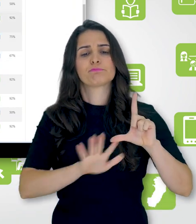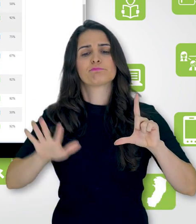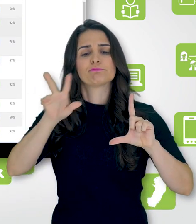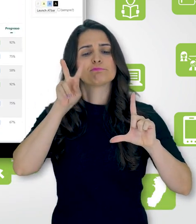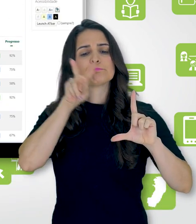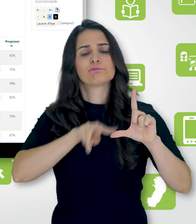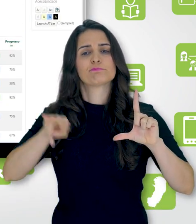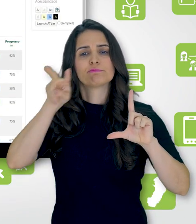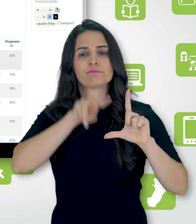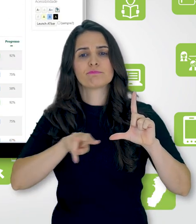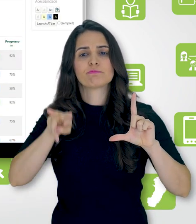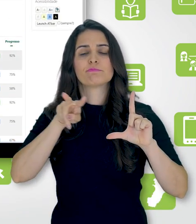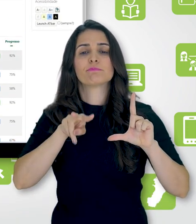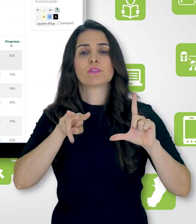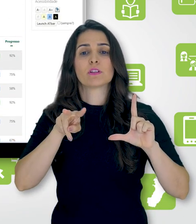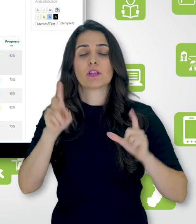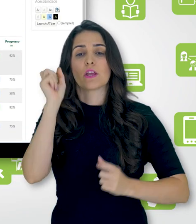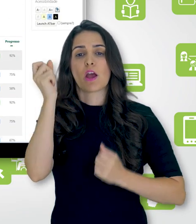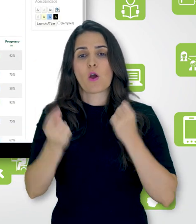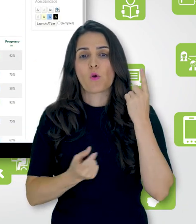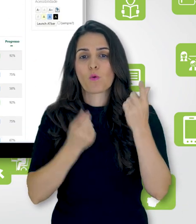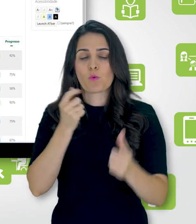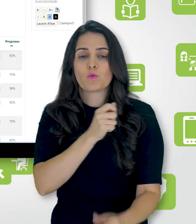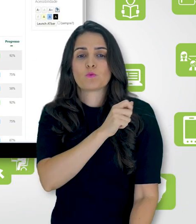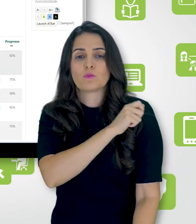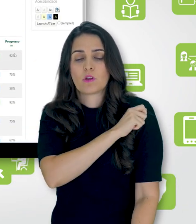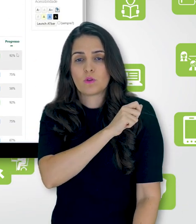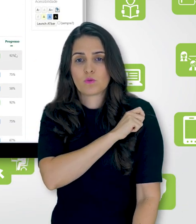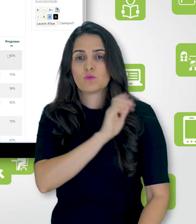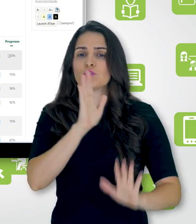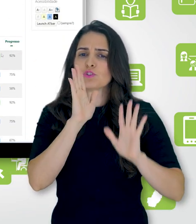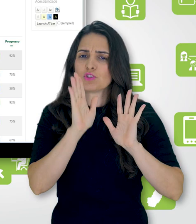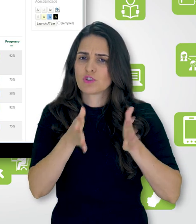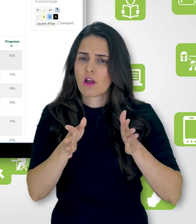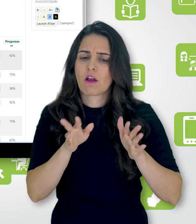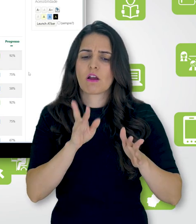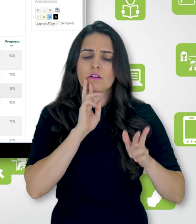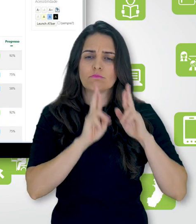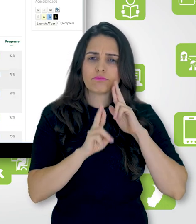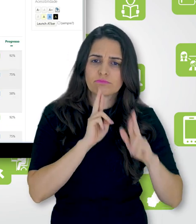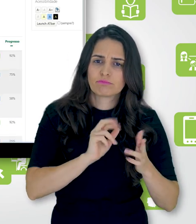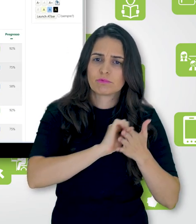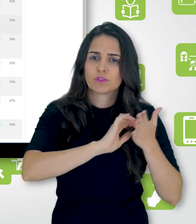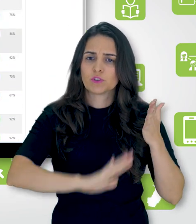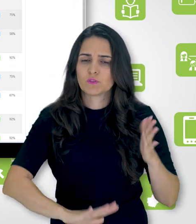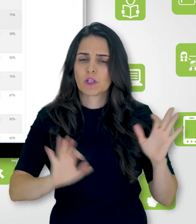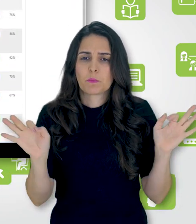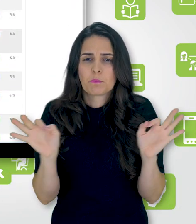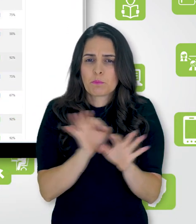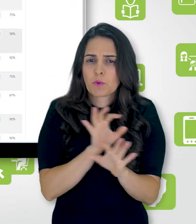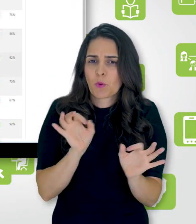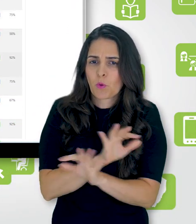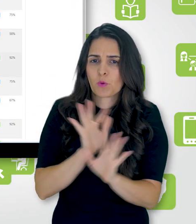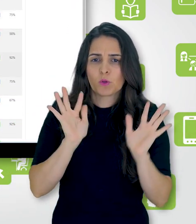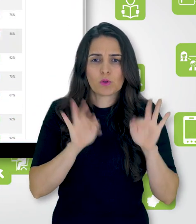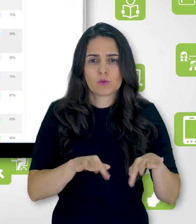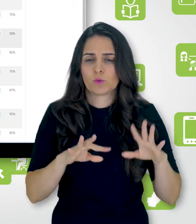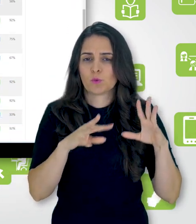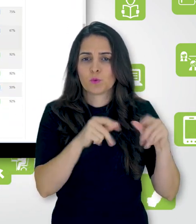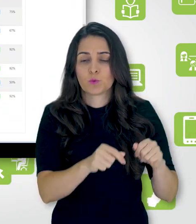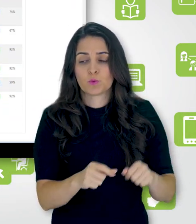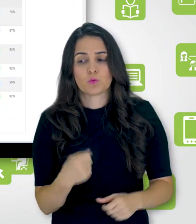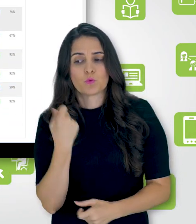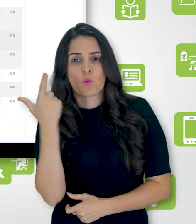aqui que alguns estudantes já fizeram todas as atividades, outros ainda não.